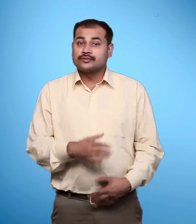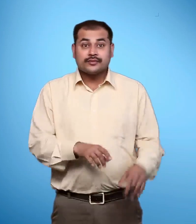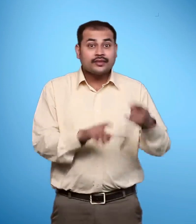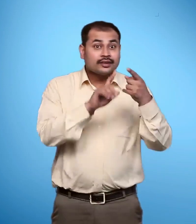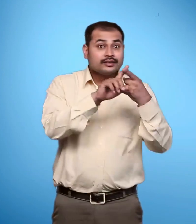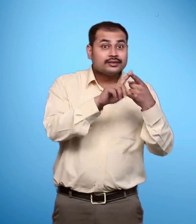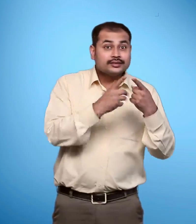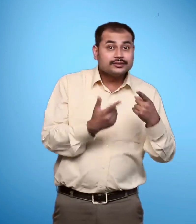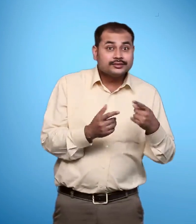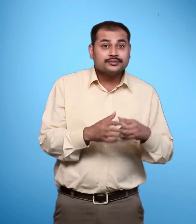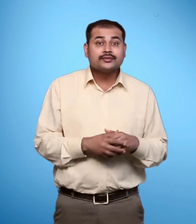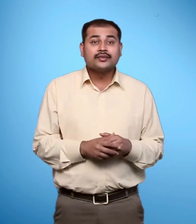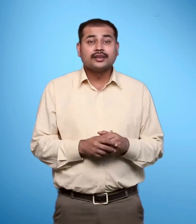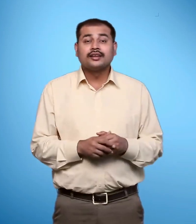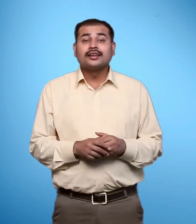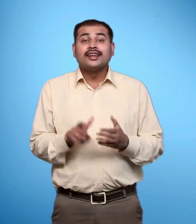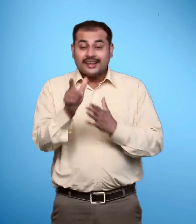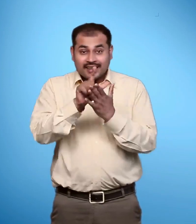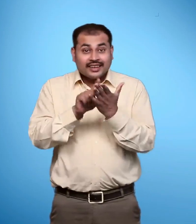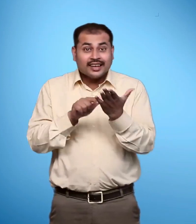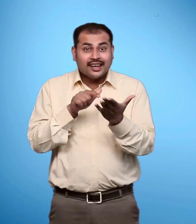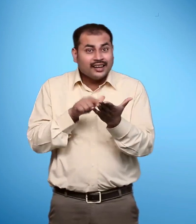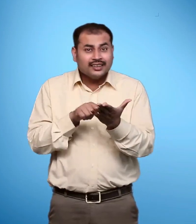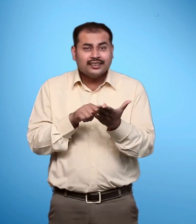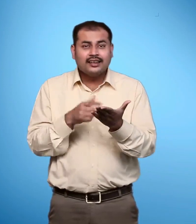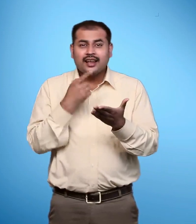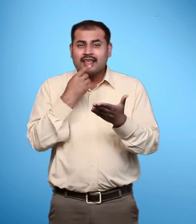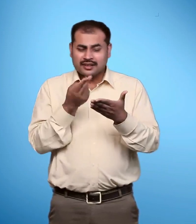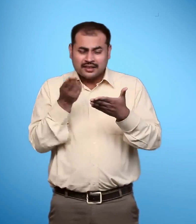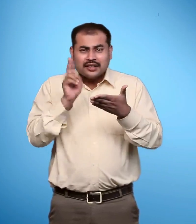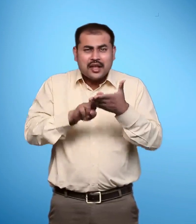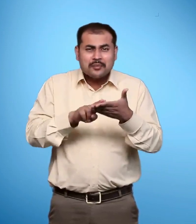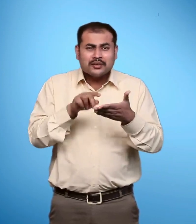अब प्रशन ये उठते हैं कि आखिर चुठ्ठी पर डाक टिकेट लगाया ही क्यों जाए